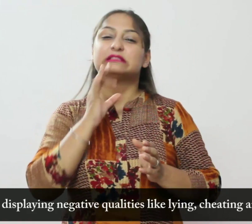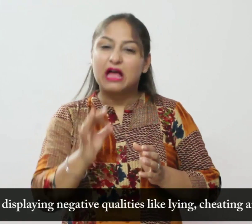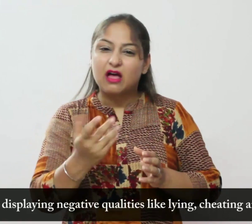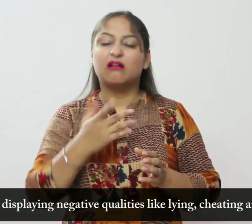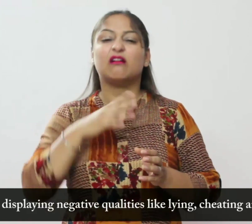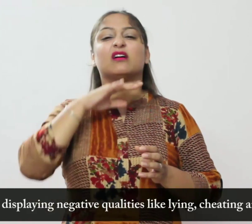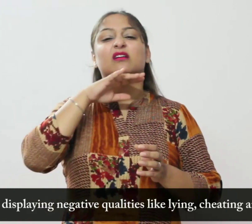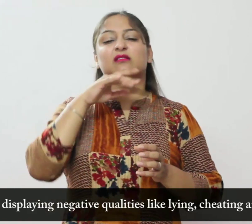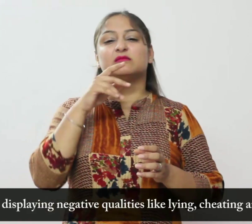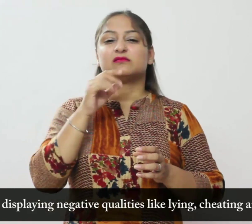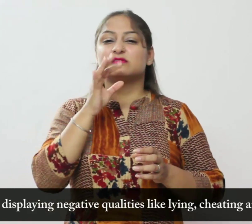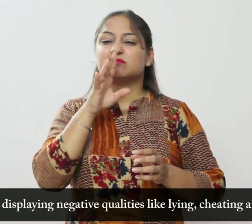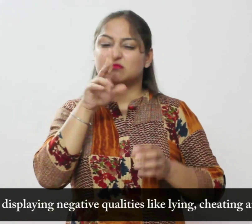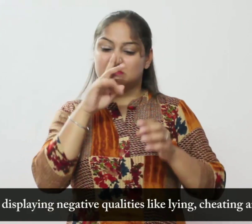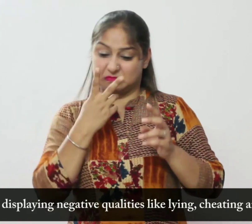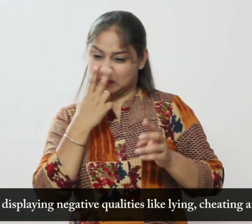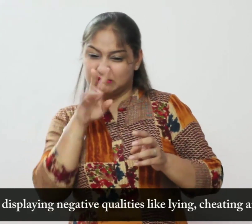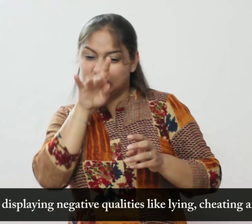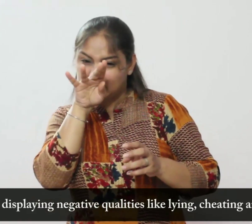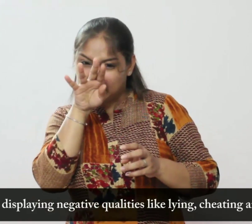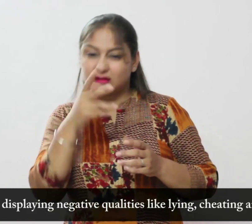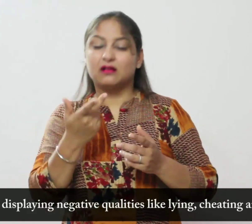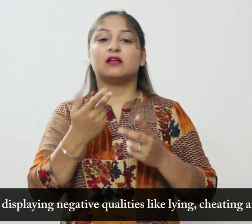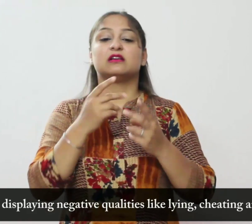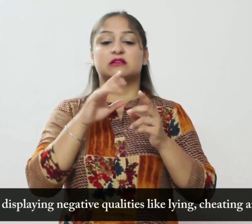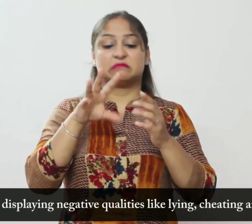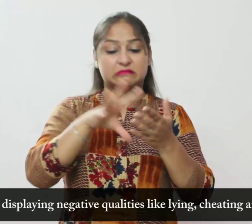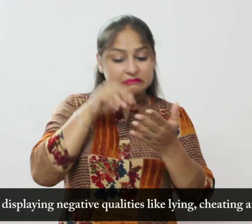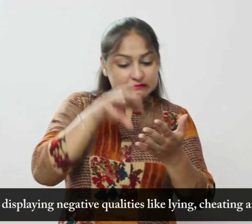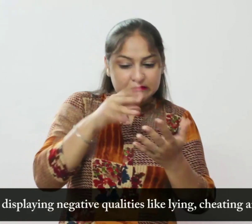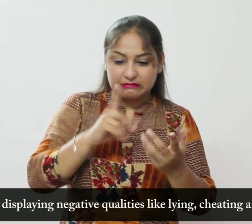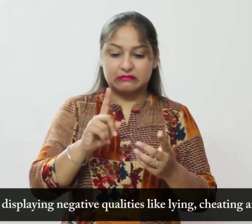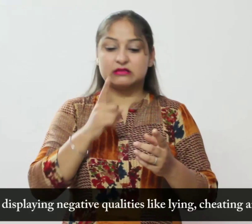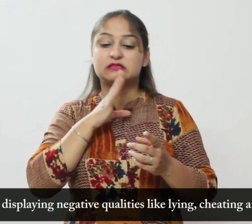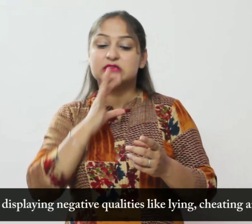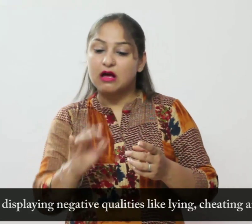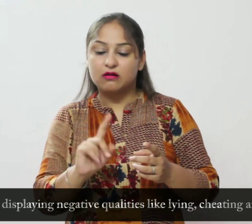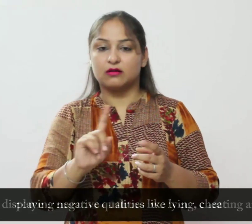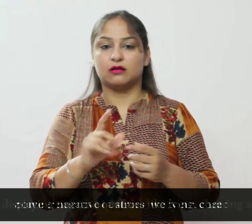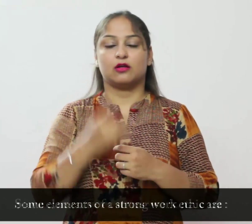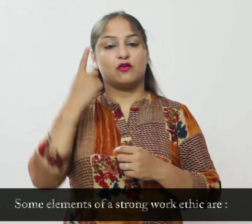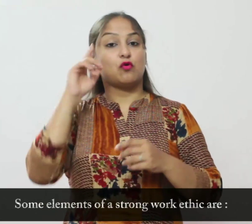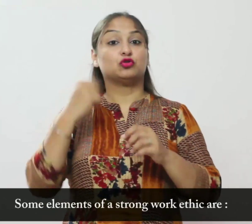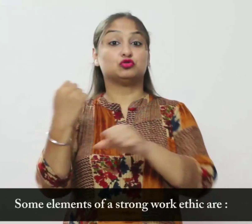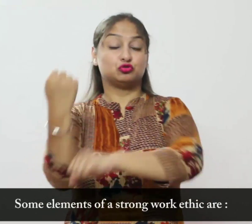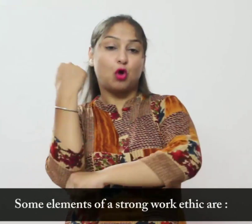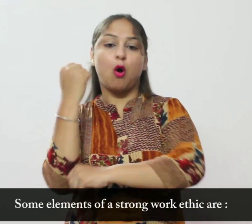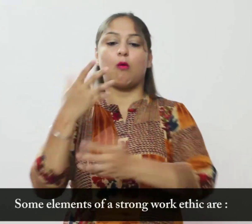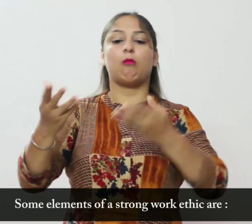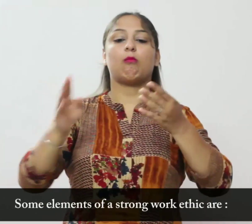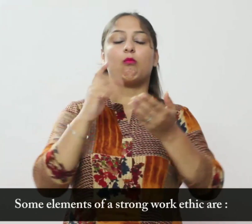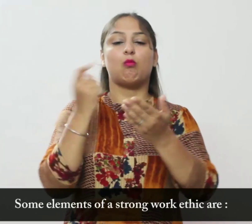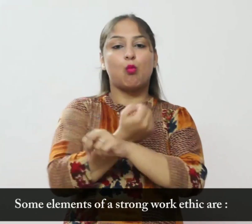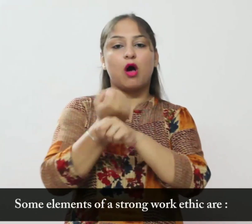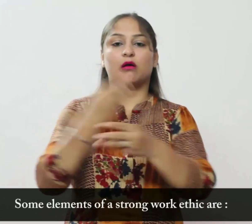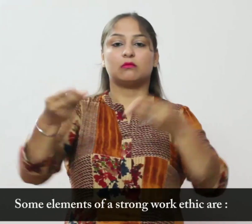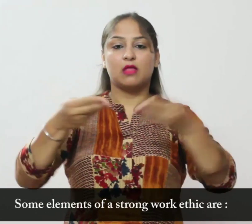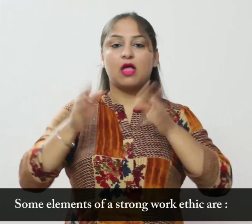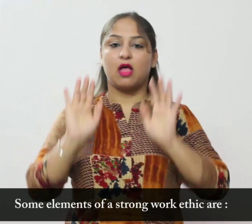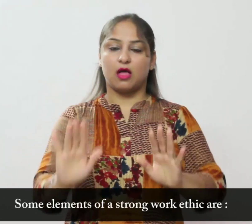चोरी जैसे नकारात्मक गुणों की प्रदर्शता ना करें एक मजबूत कारे नीती के कुछ